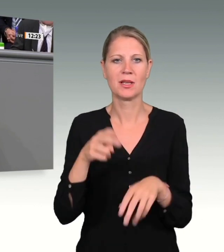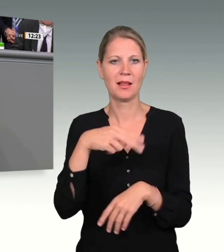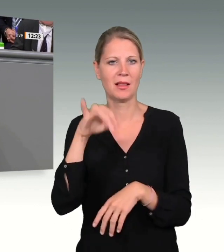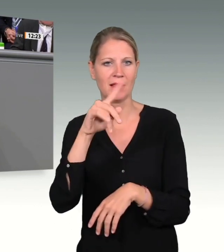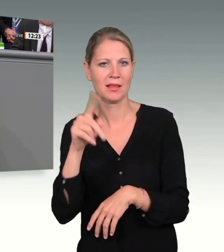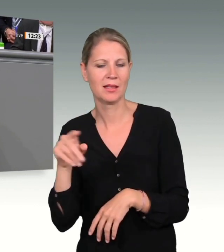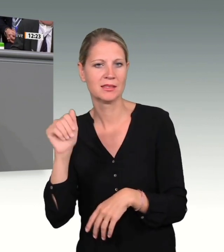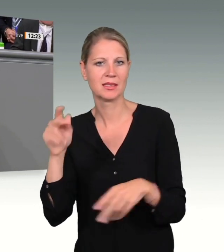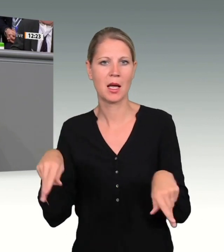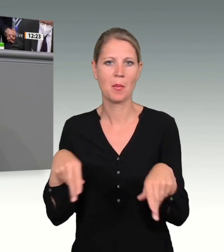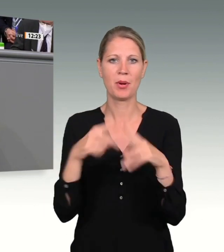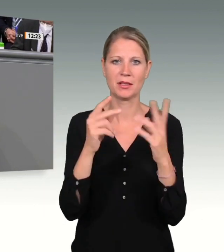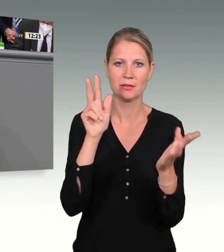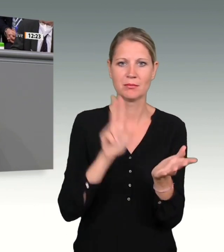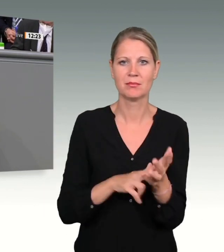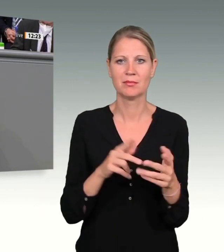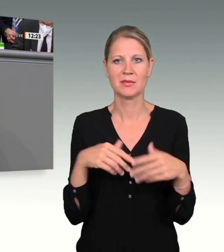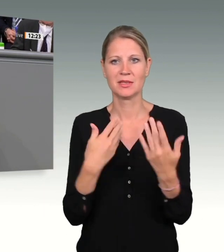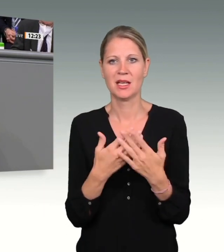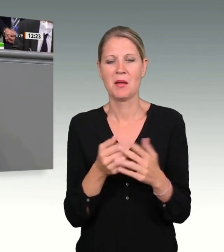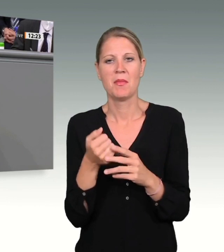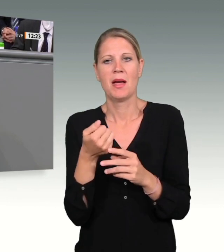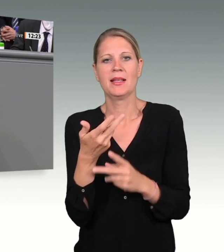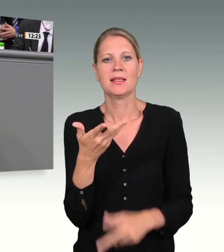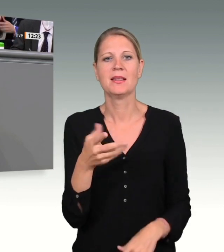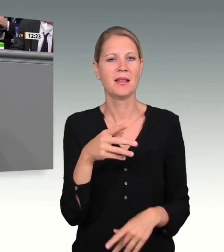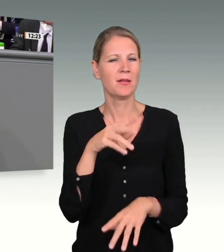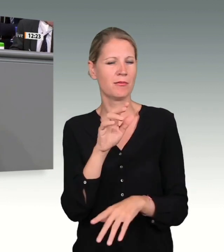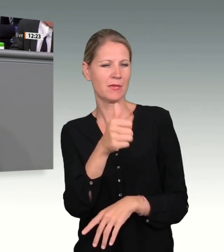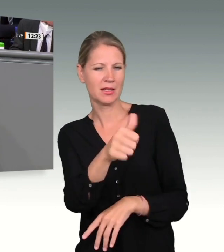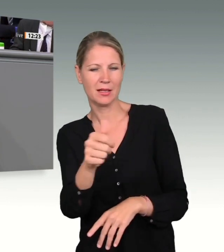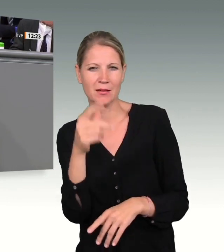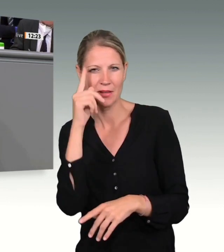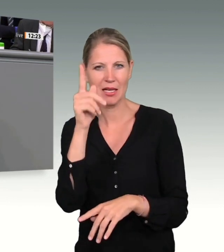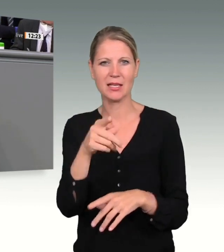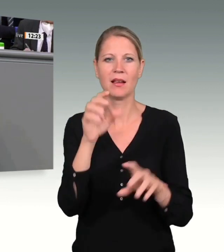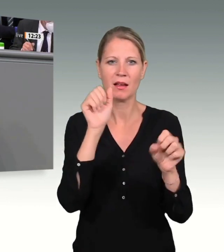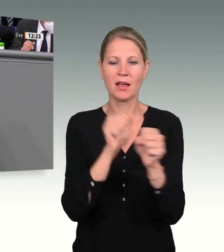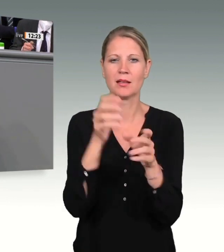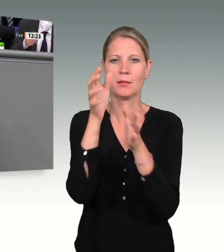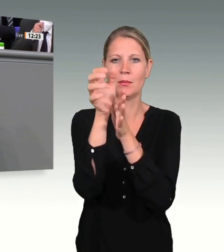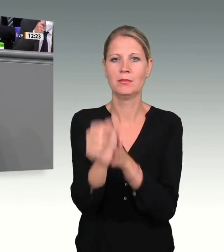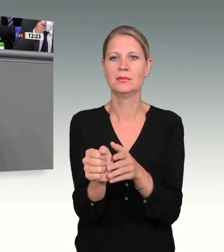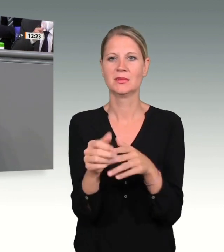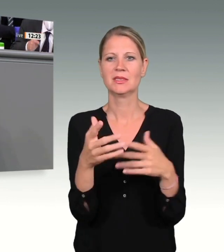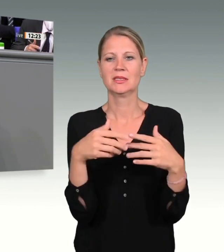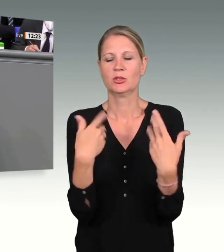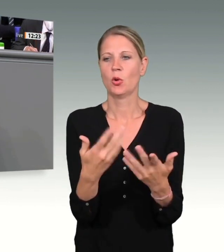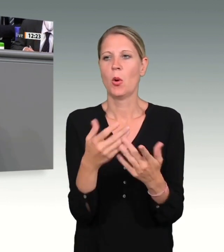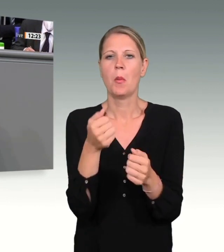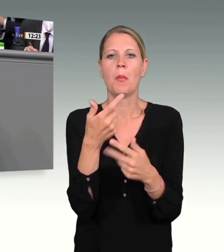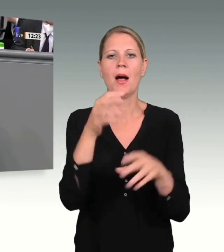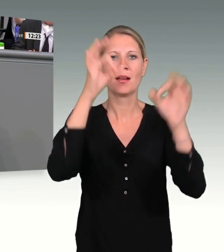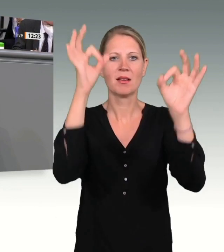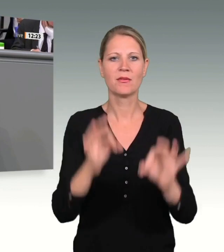notwendigerweise zu Defiziten in der Bearbeitung von Einzelfällen. Das hatte unmittelbare Auswirkungen auf die Kooperation zwischen den Sicherheitsbehörden.